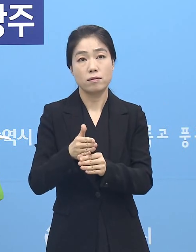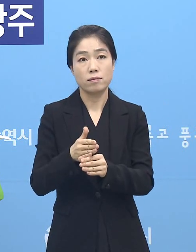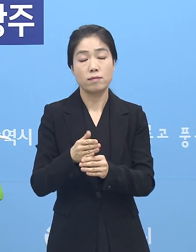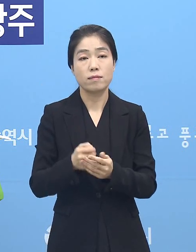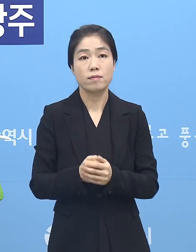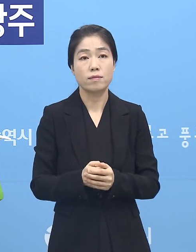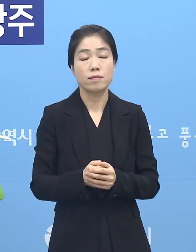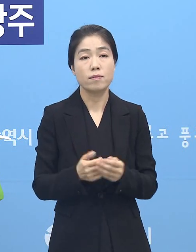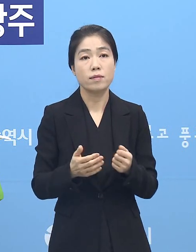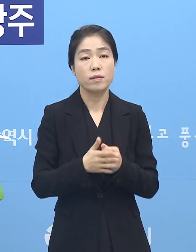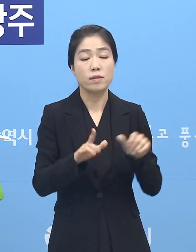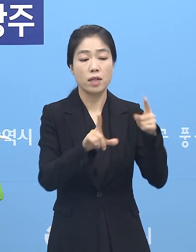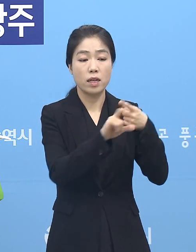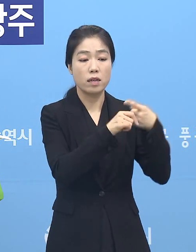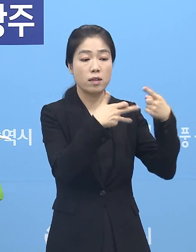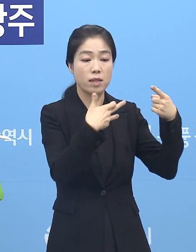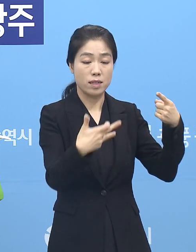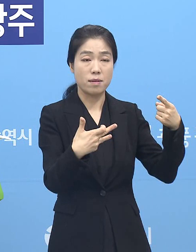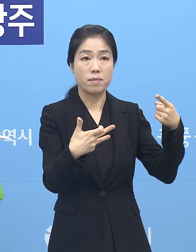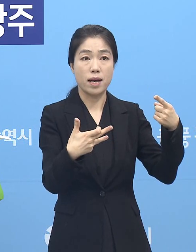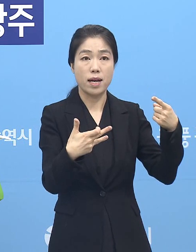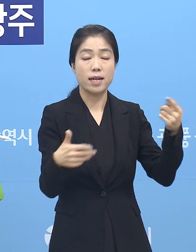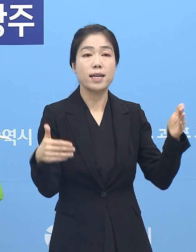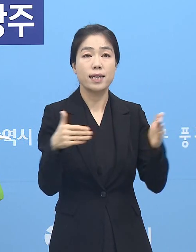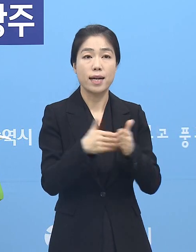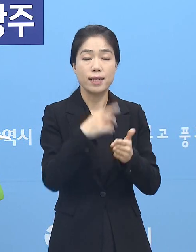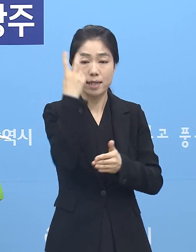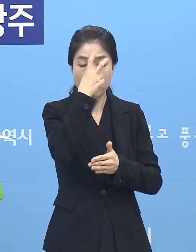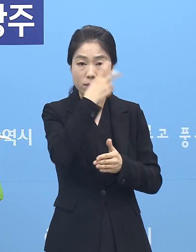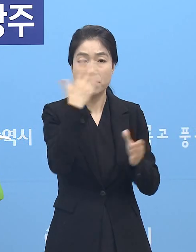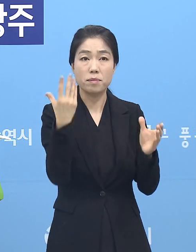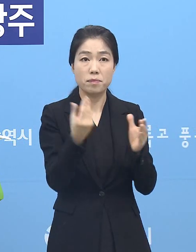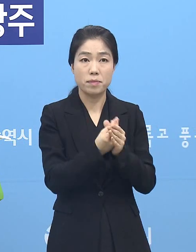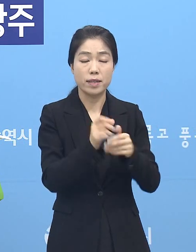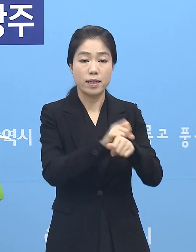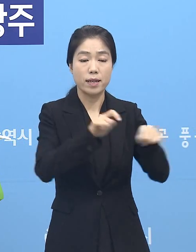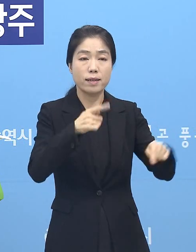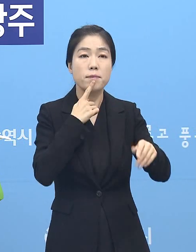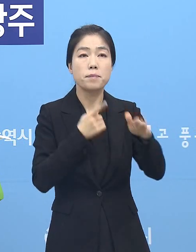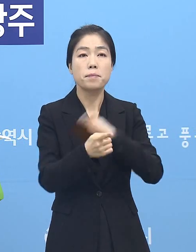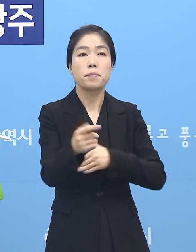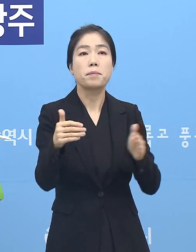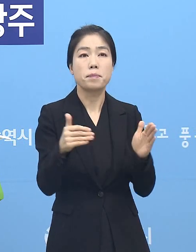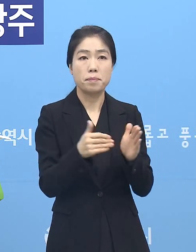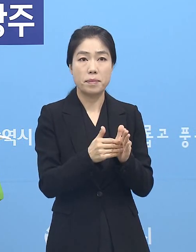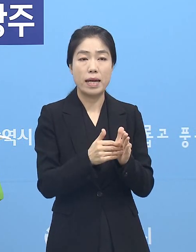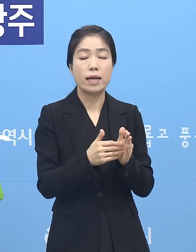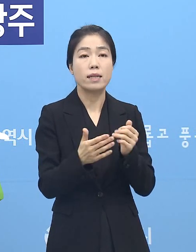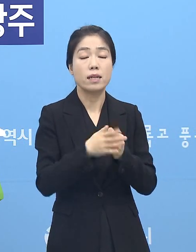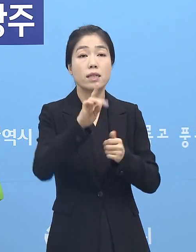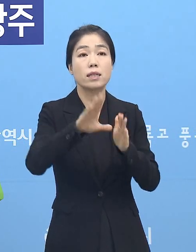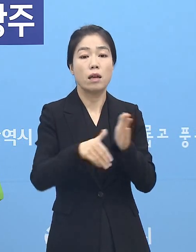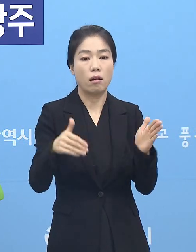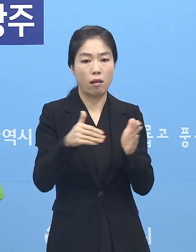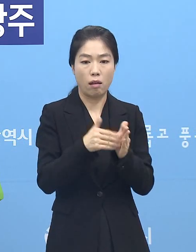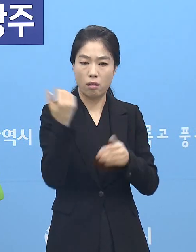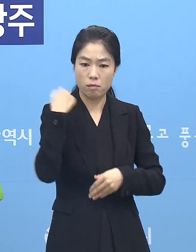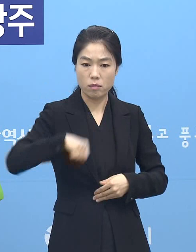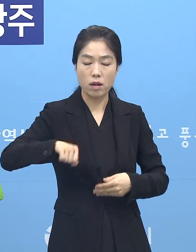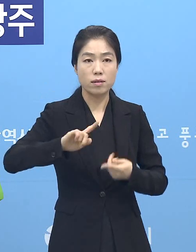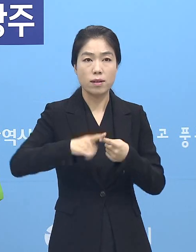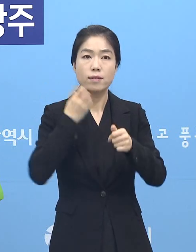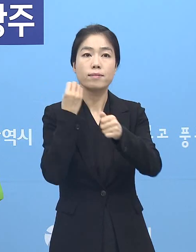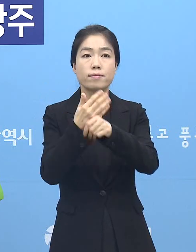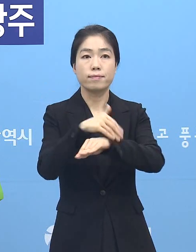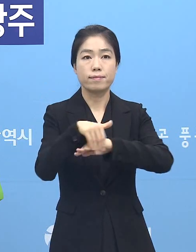그래서 저희가 1월 18일 목요일까지 검사를 완료하도록 행정명령된 상황이기 때문에 그때까지 되지 않는 사람에 대해서는